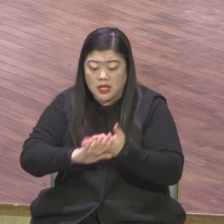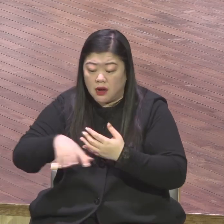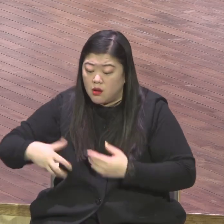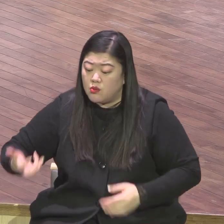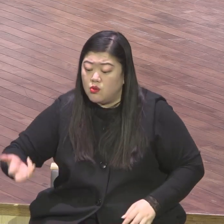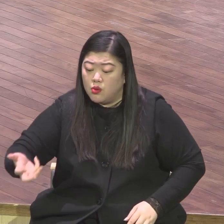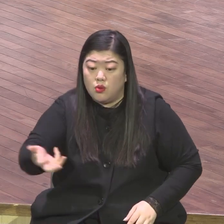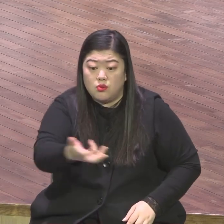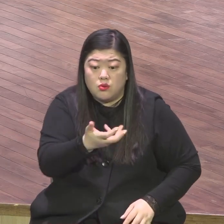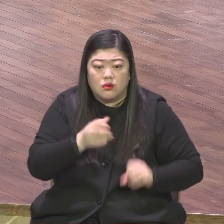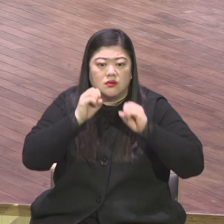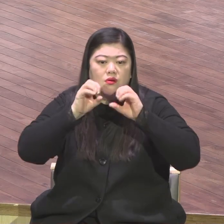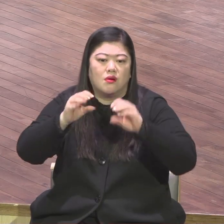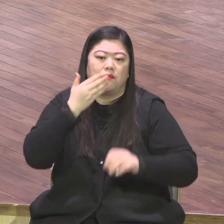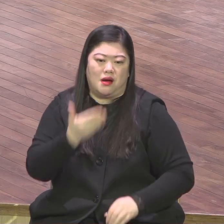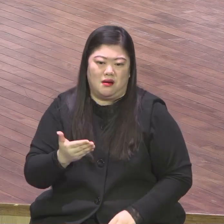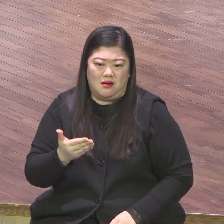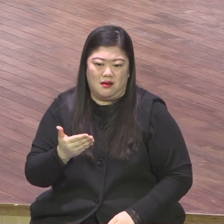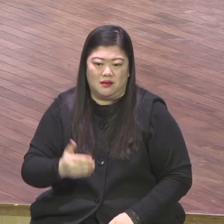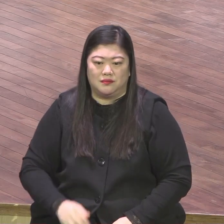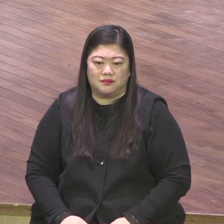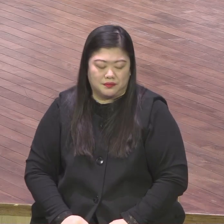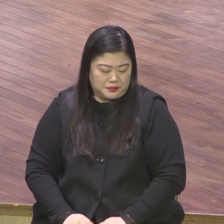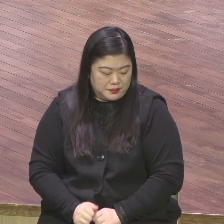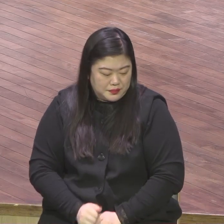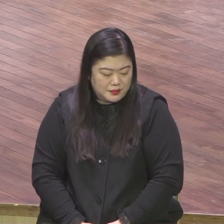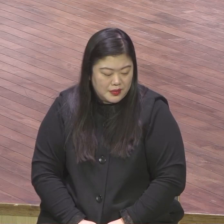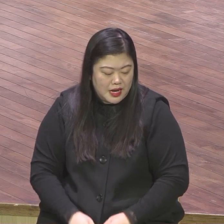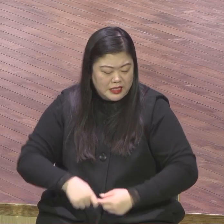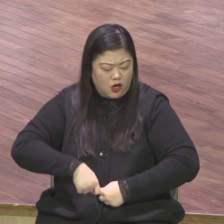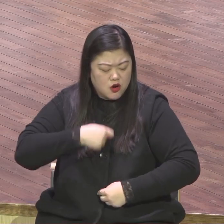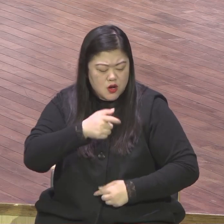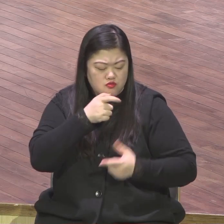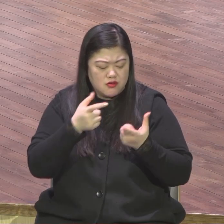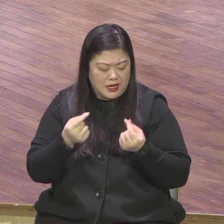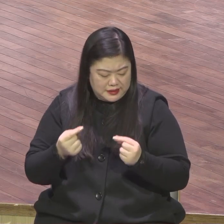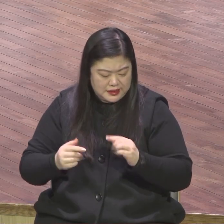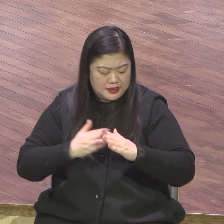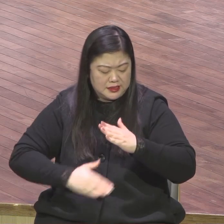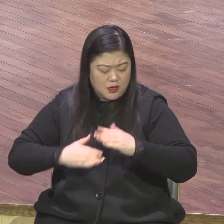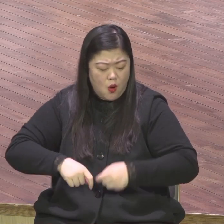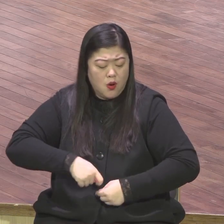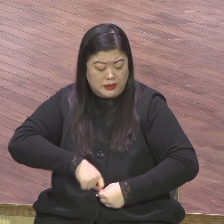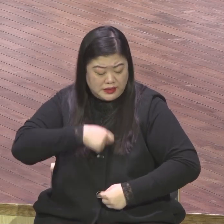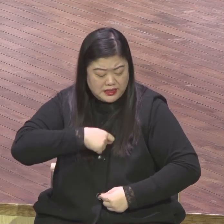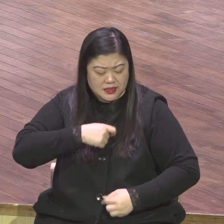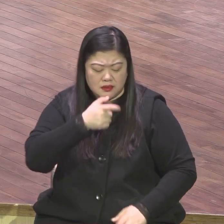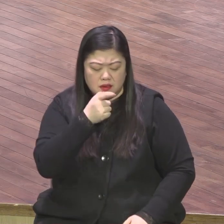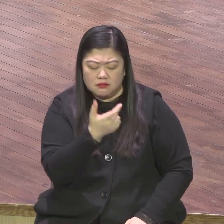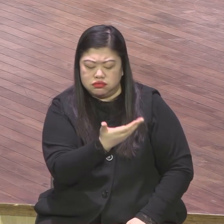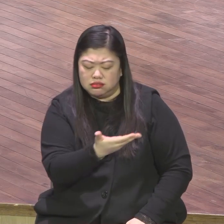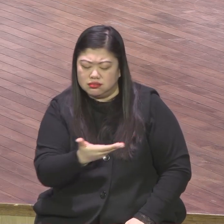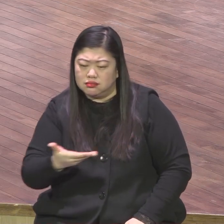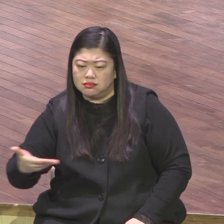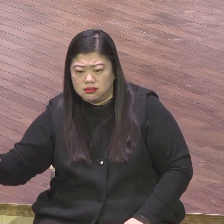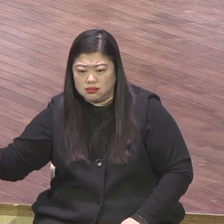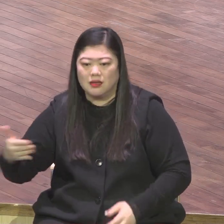오직 정의를 물같이 공의를 마르지 않는 강같이 흐르게 할지어다 이 말씀을 근거로